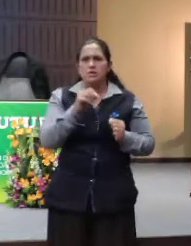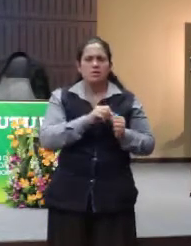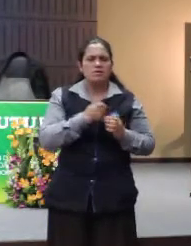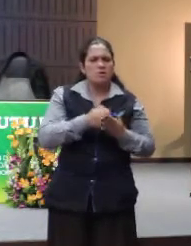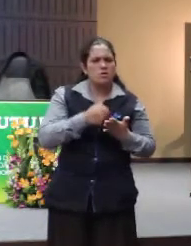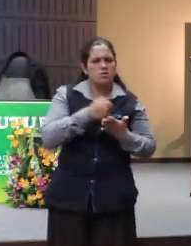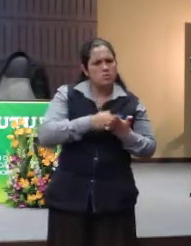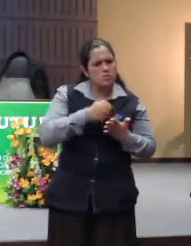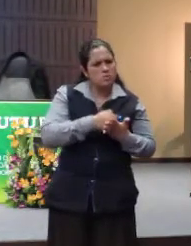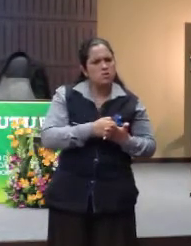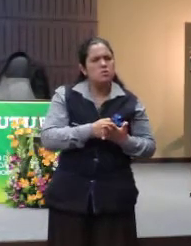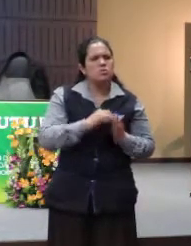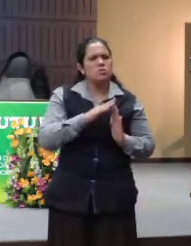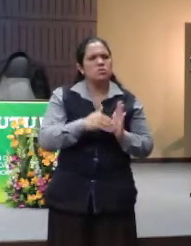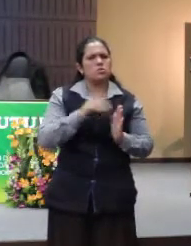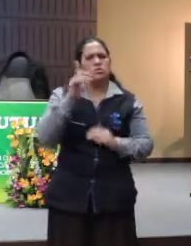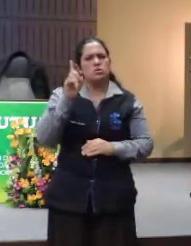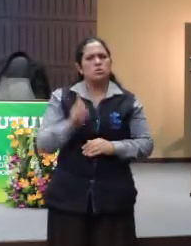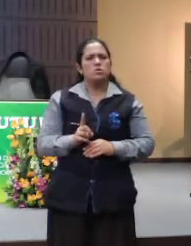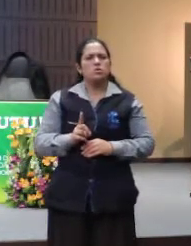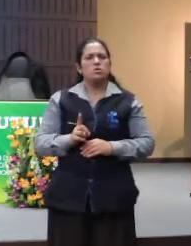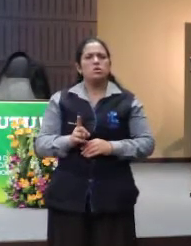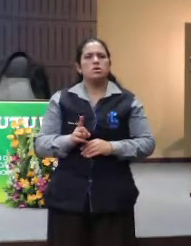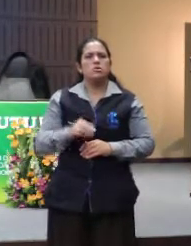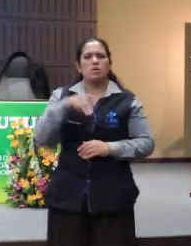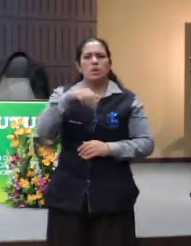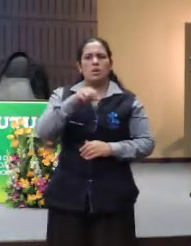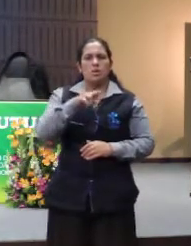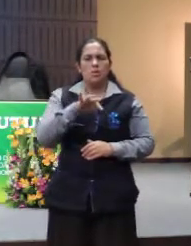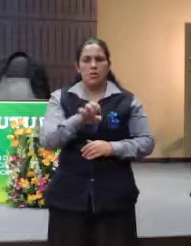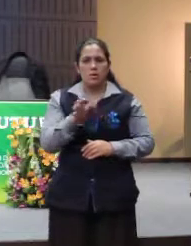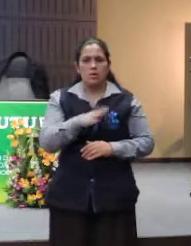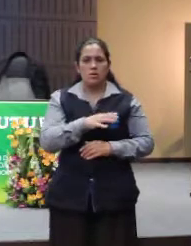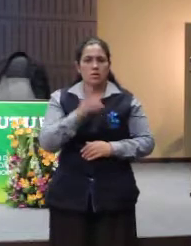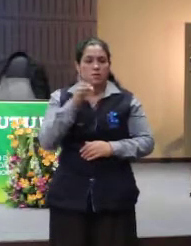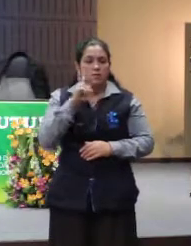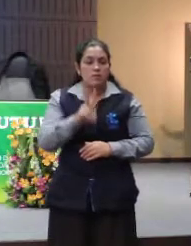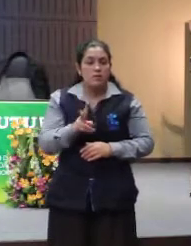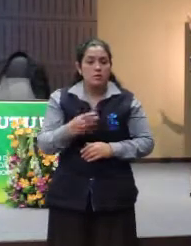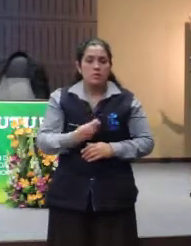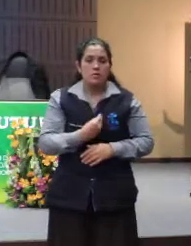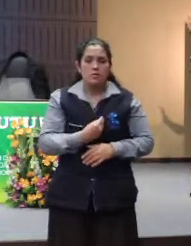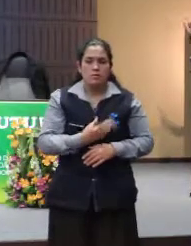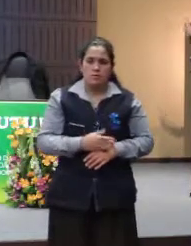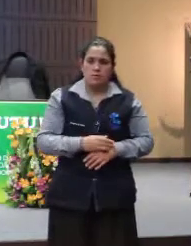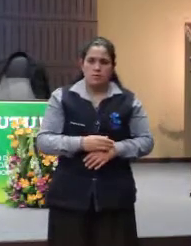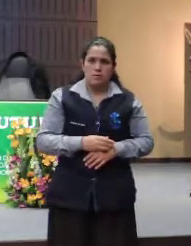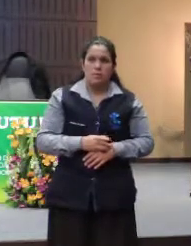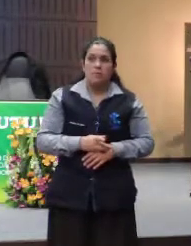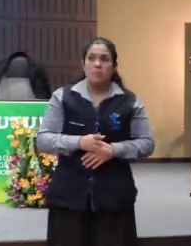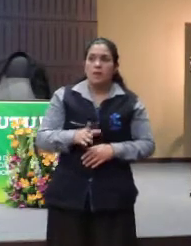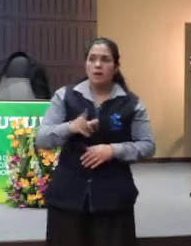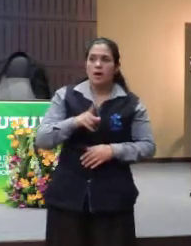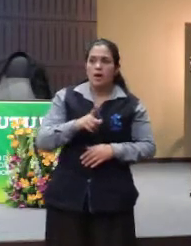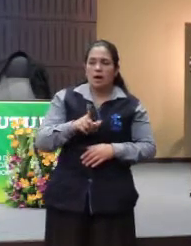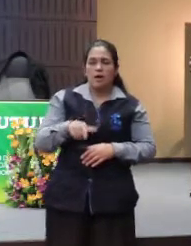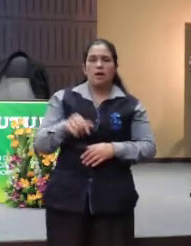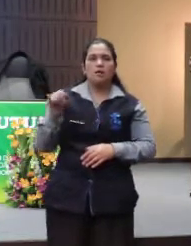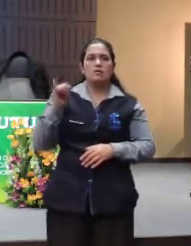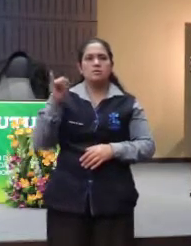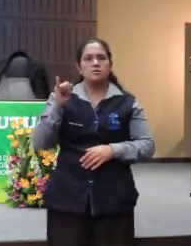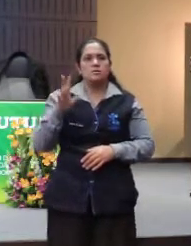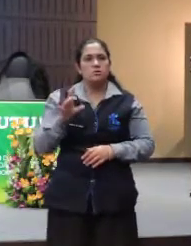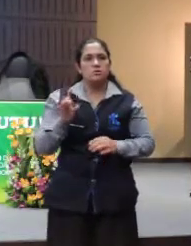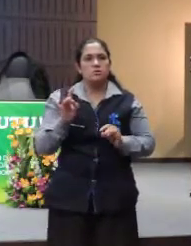militante pelo direito da morte assistida. E já é um cara importante nessa área.